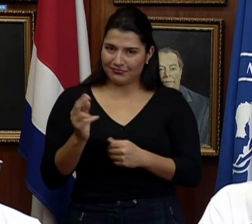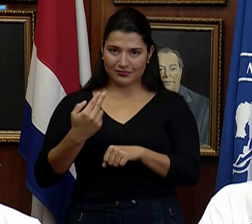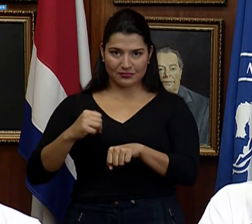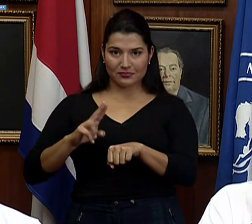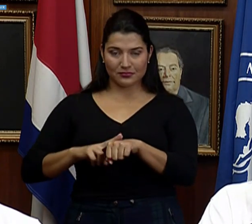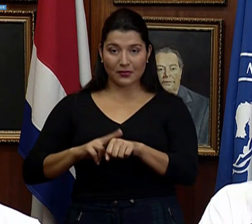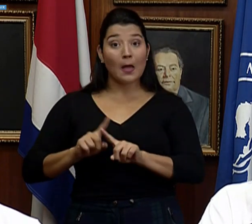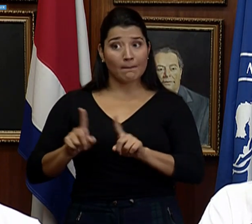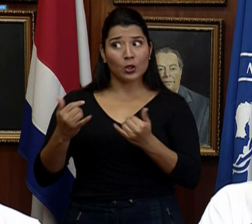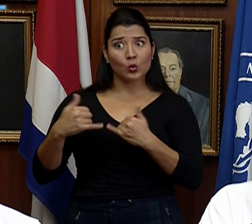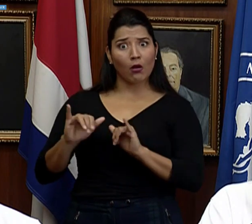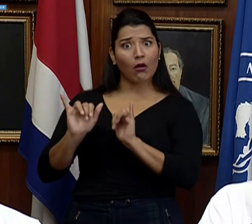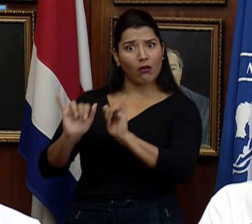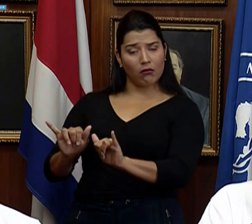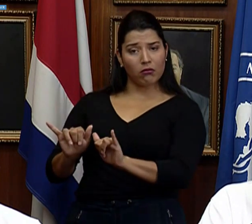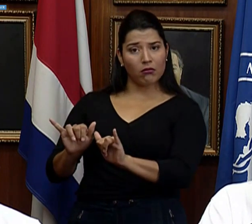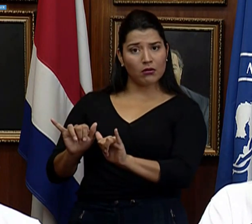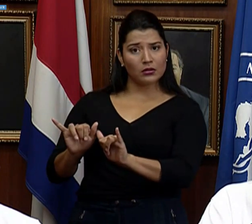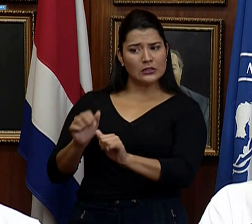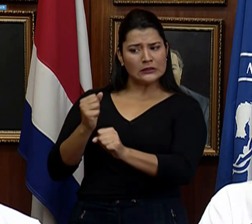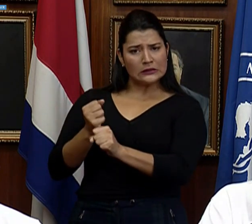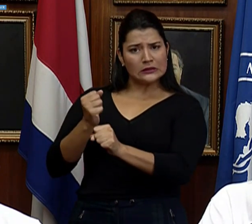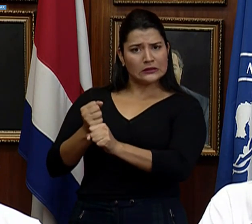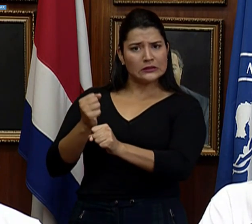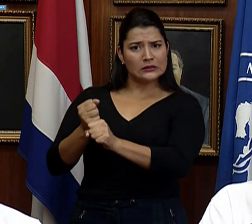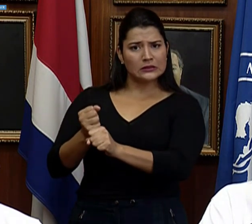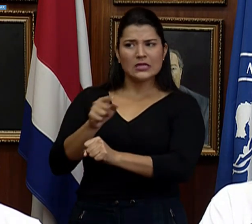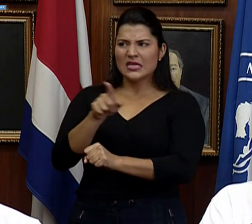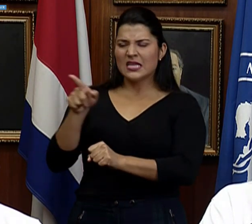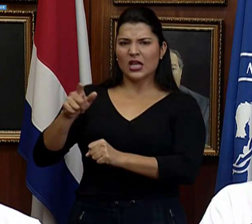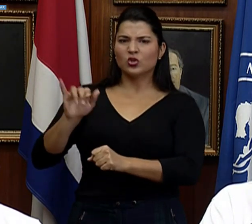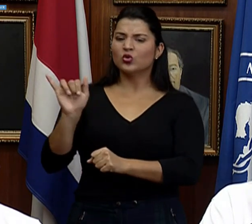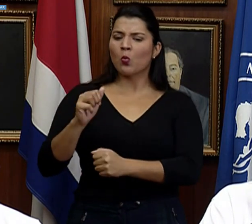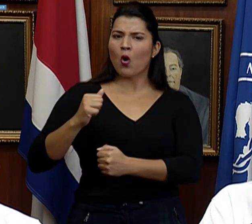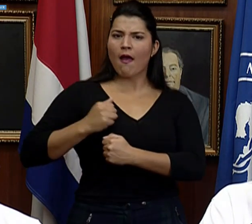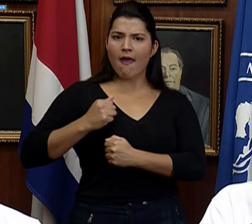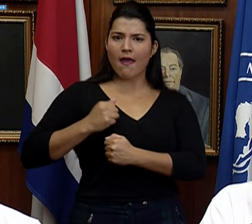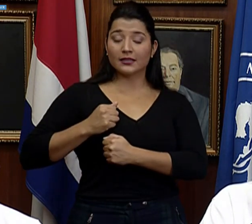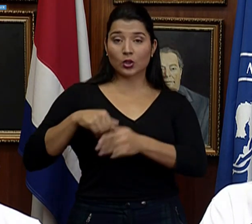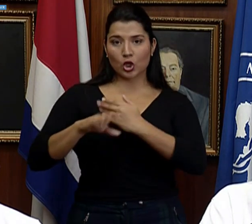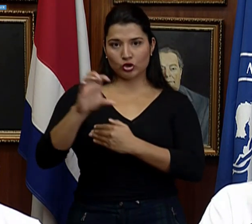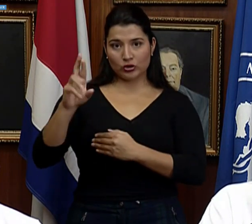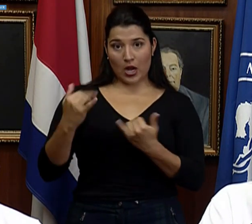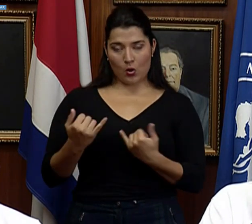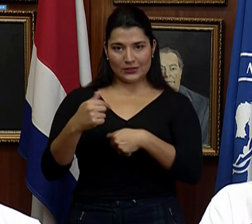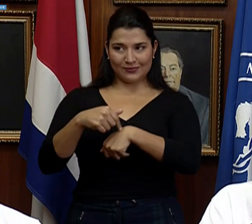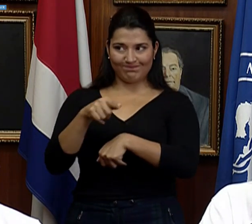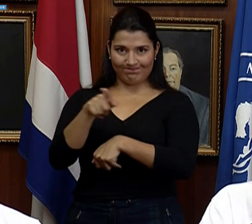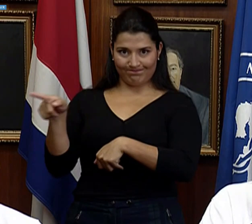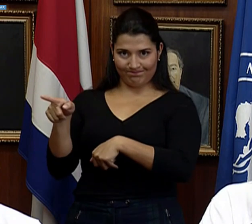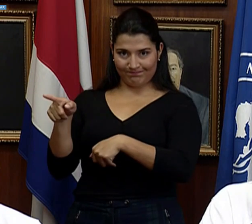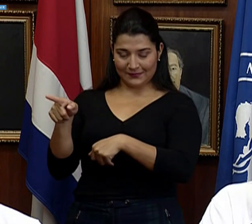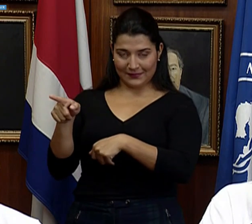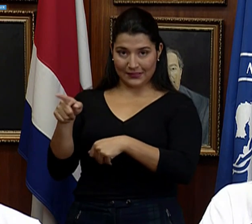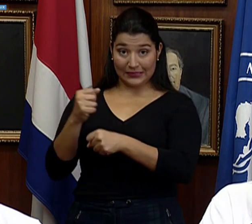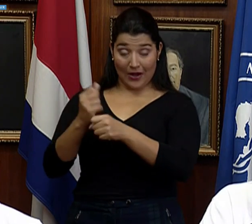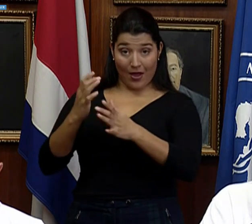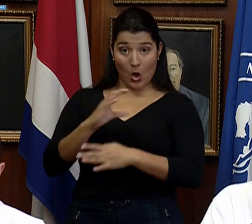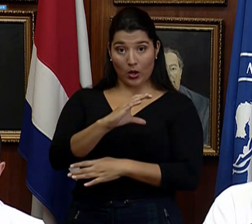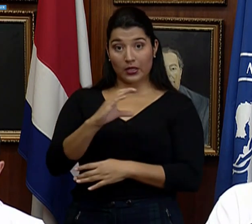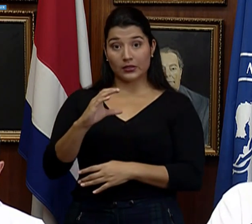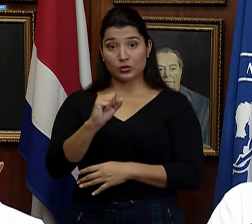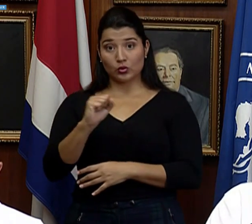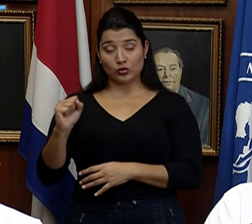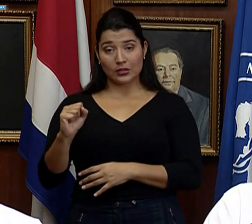pero ahí están y son el ejército de Costa Rica en este momento y da gusto